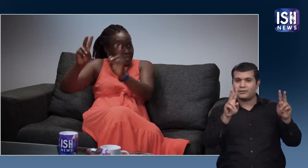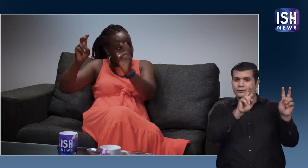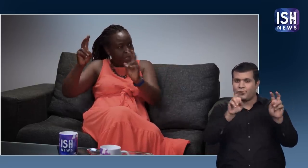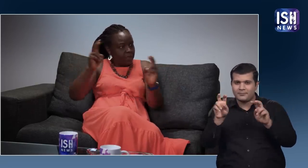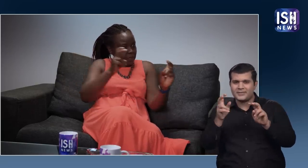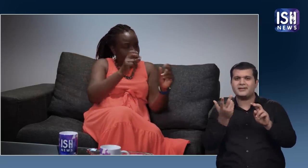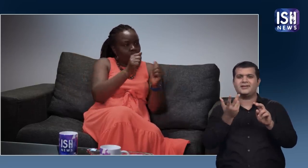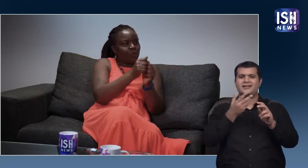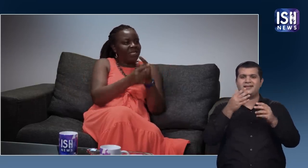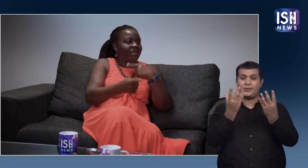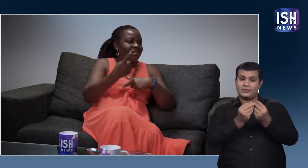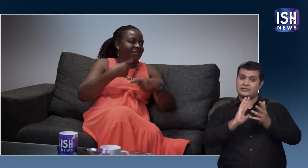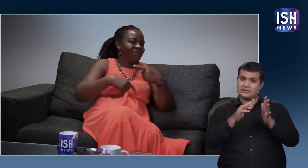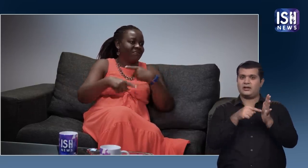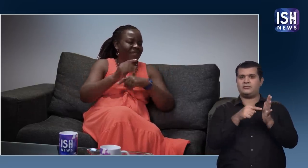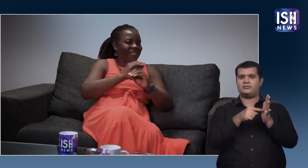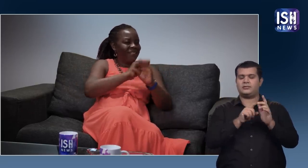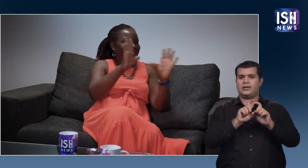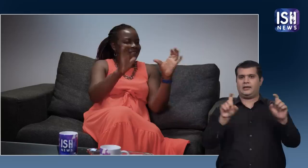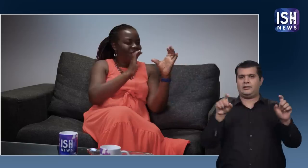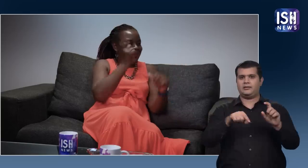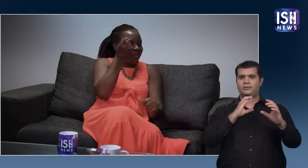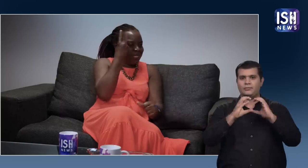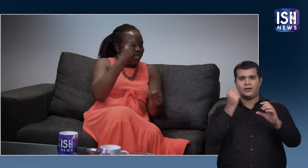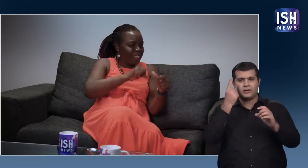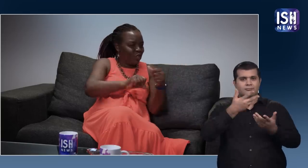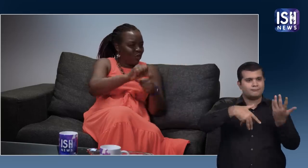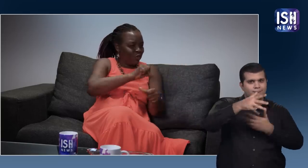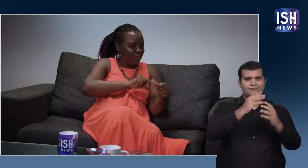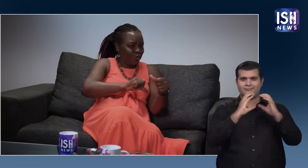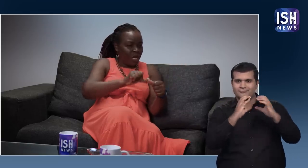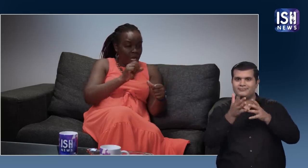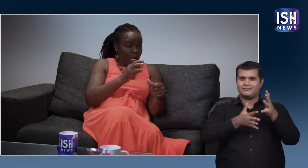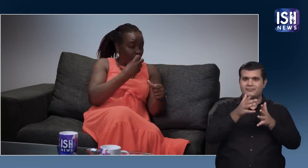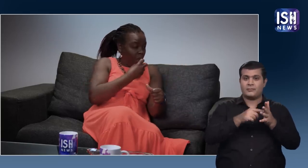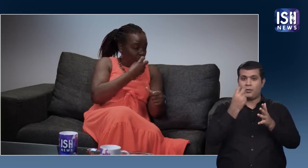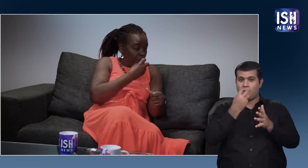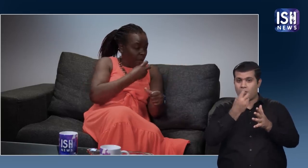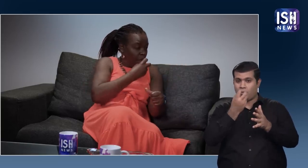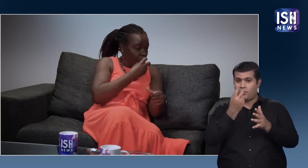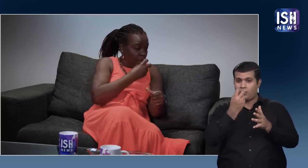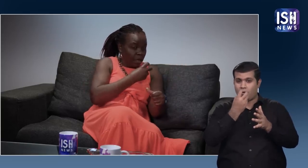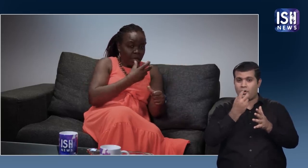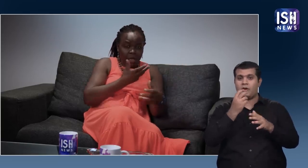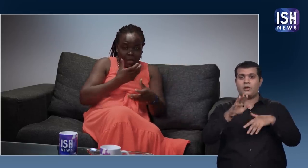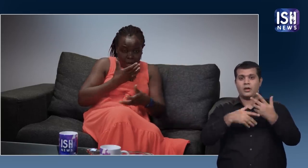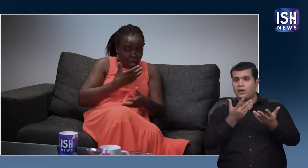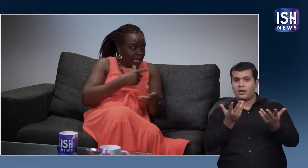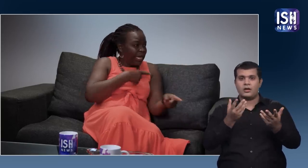सांके दिकभाषा में पढ़ाया जाना चाहिए बच्चों को एक दूसरे को उस पर स्ट्रूप से समझेंगे अगर वे बोलना जारी रखते हैं तो सुनने वाले लोग